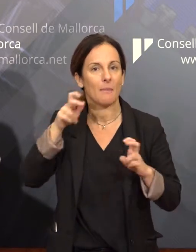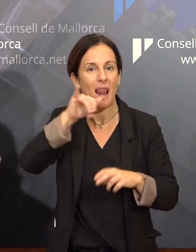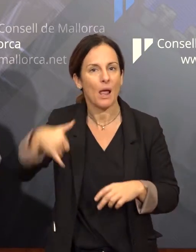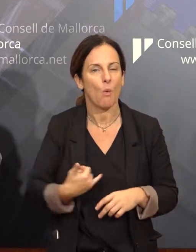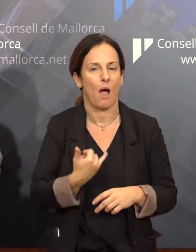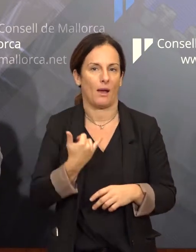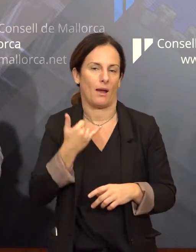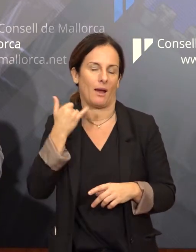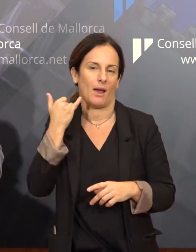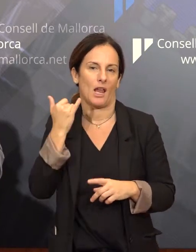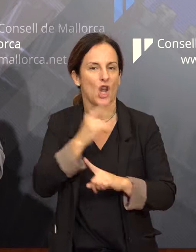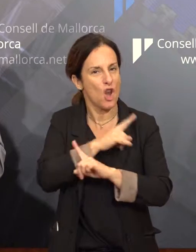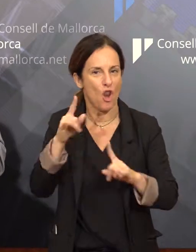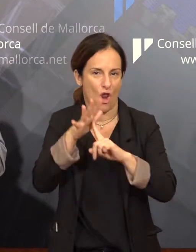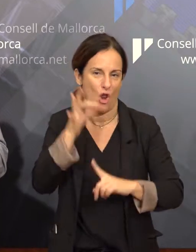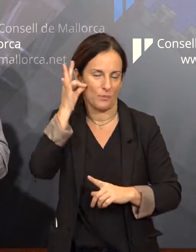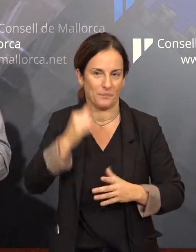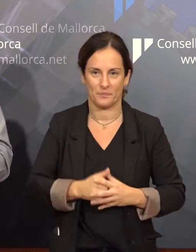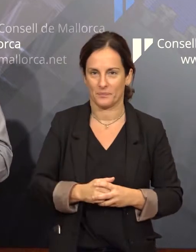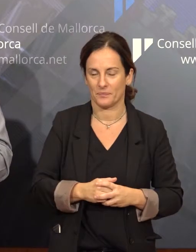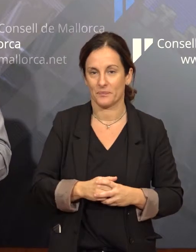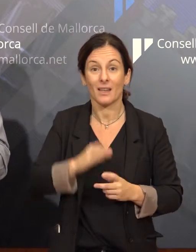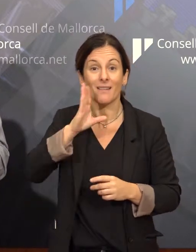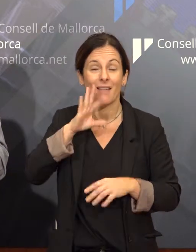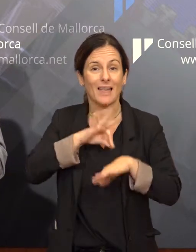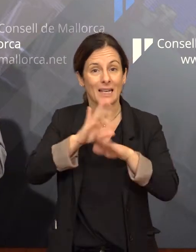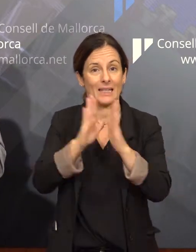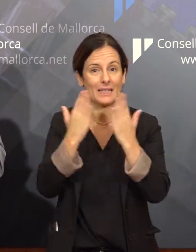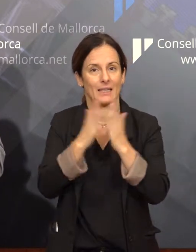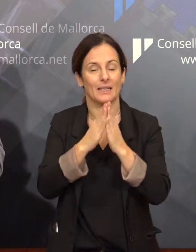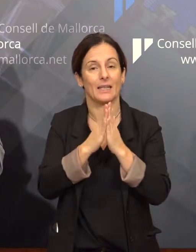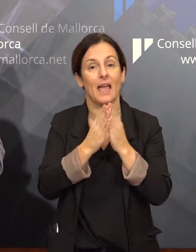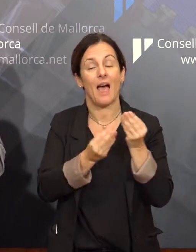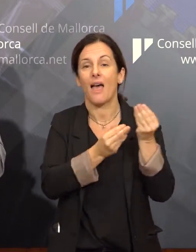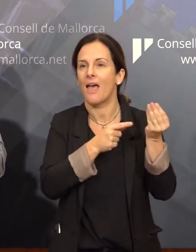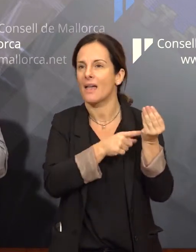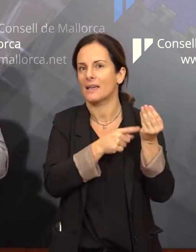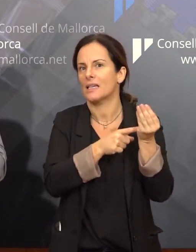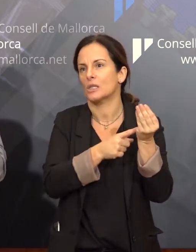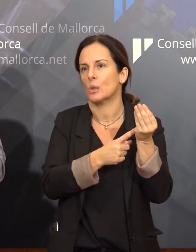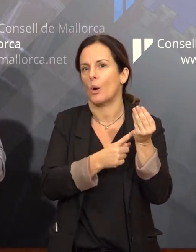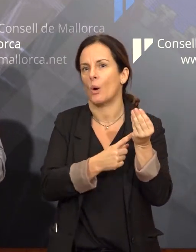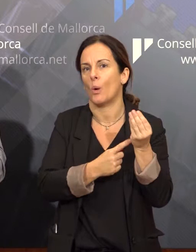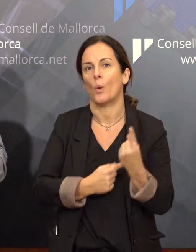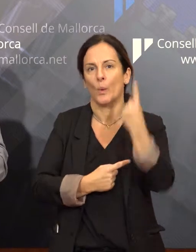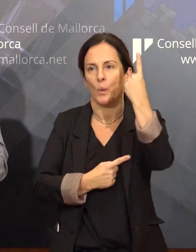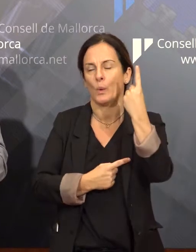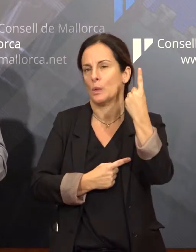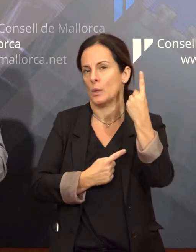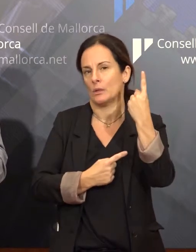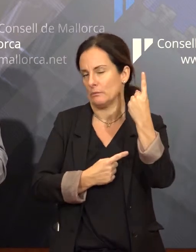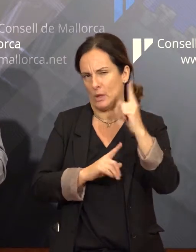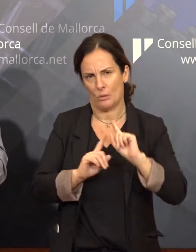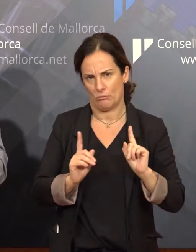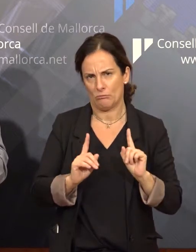llenguatge. Aquesta guia, també s'ha de dir, és part d'un conjunt d'iniciatives que s'estan prenguent